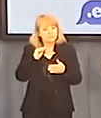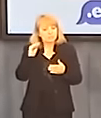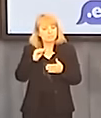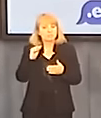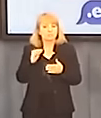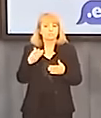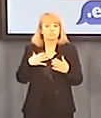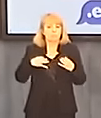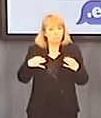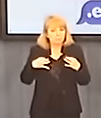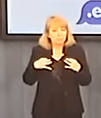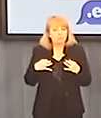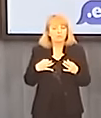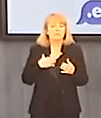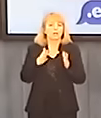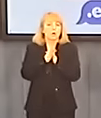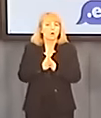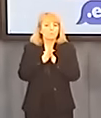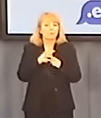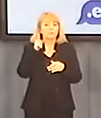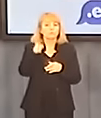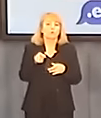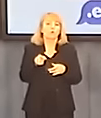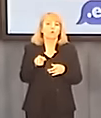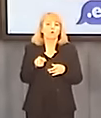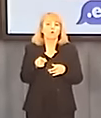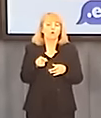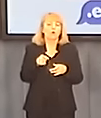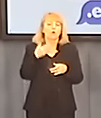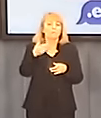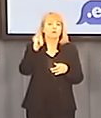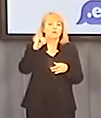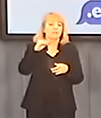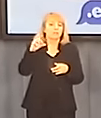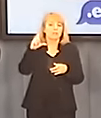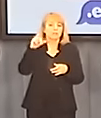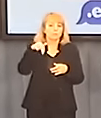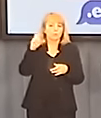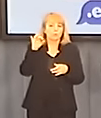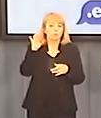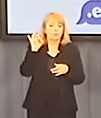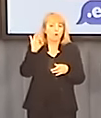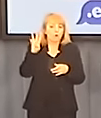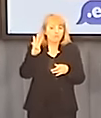prywatę i zwrócić się bezpośrednio do pana redaktora, dyrektora Grzegorza Miecugowa, bo widzę, że jest kamera z TVN-u.